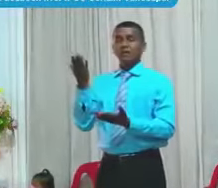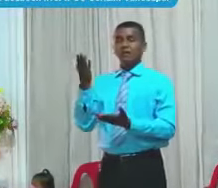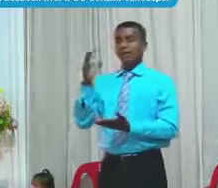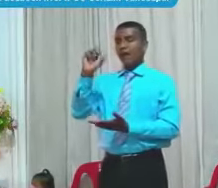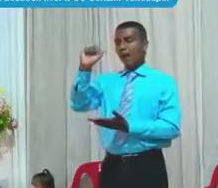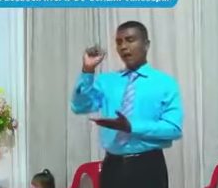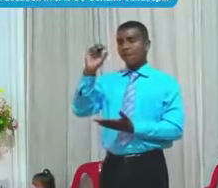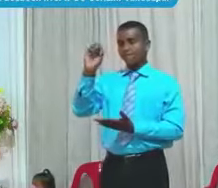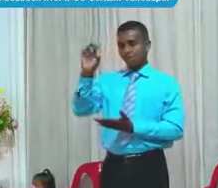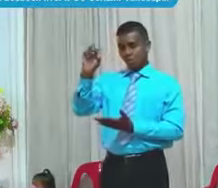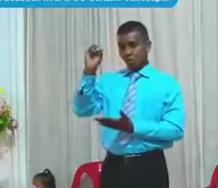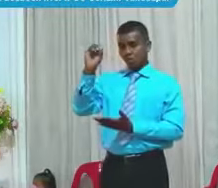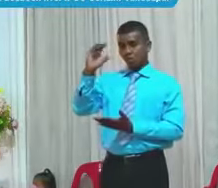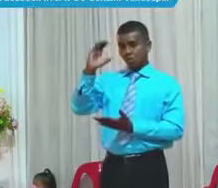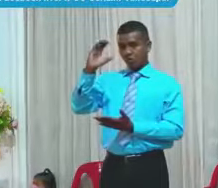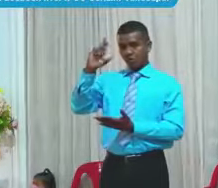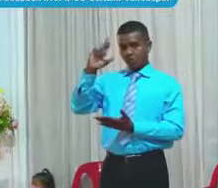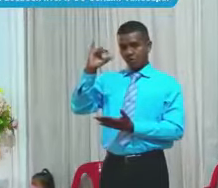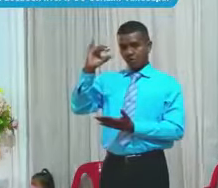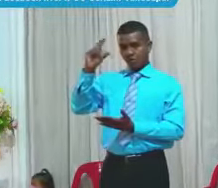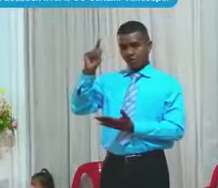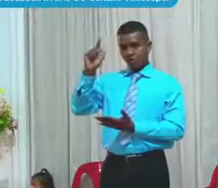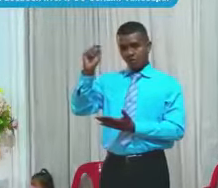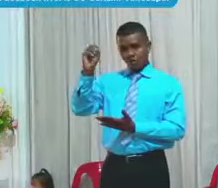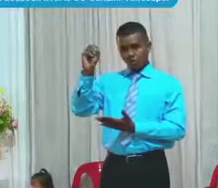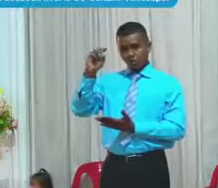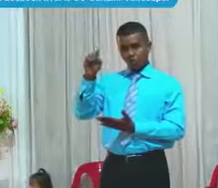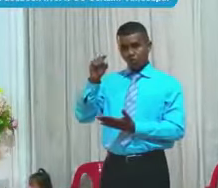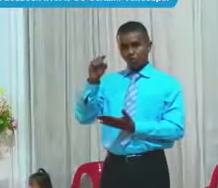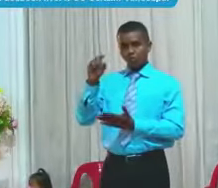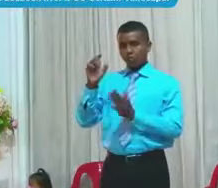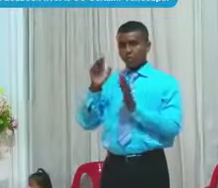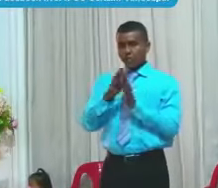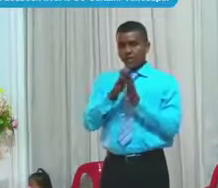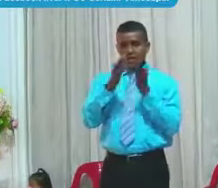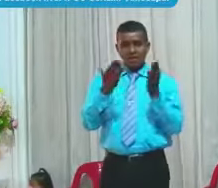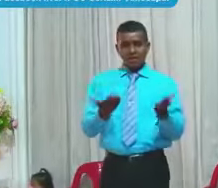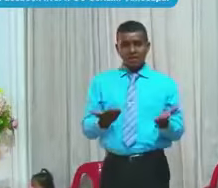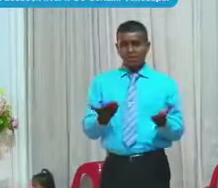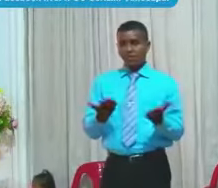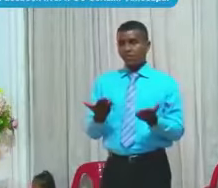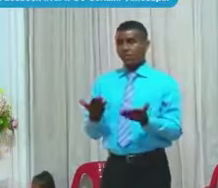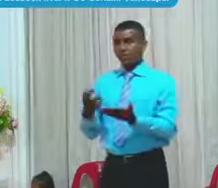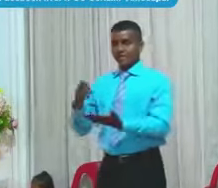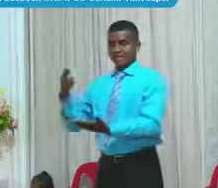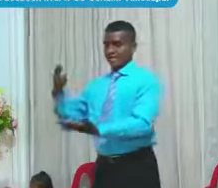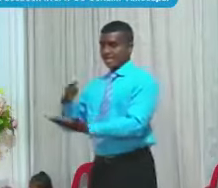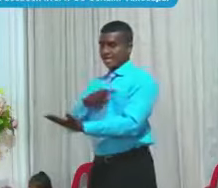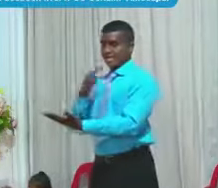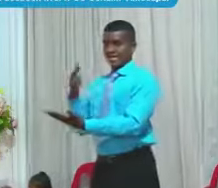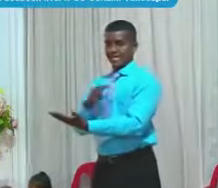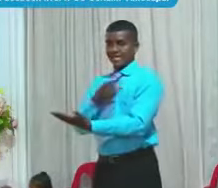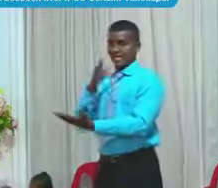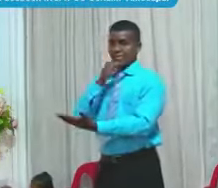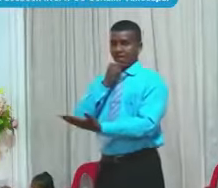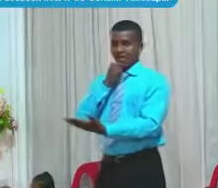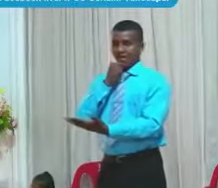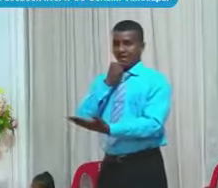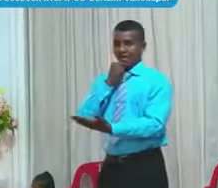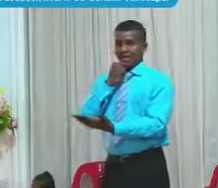Hebreo Pero están En el Cánon Romano Yo no les voy a Aplicar acerca De los cánones